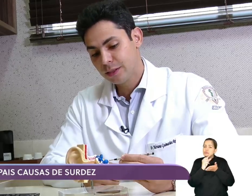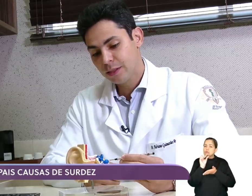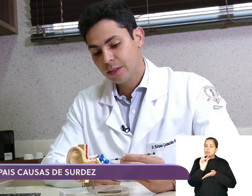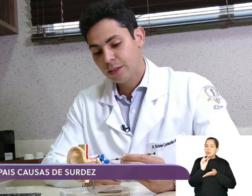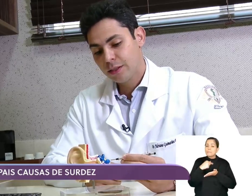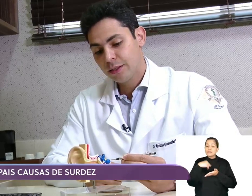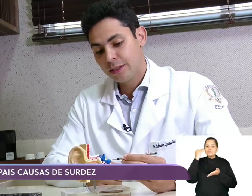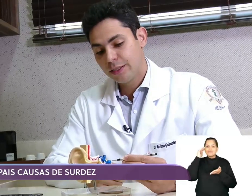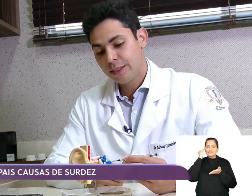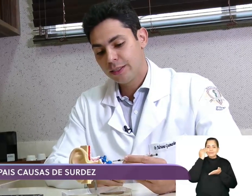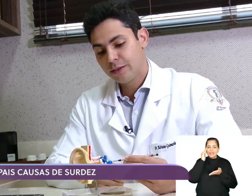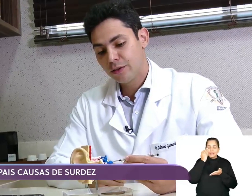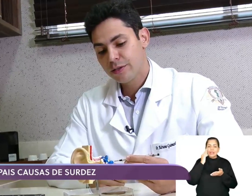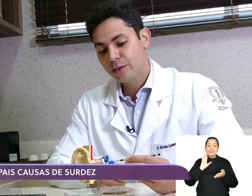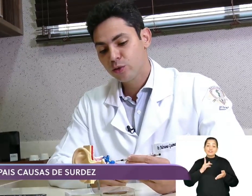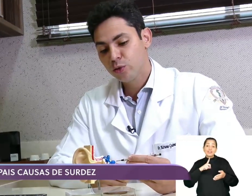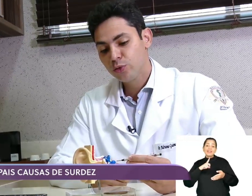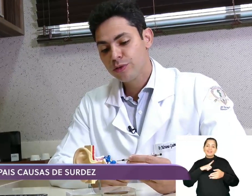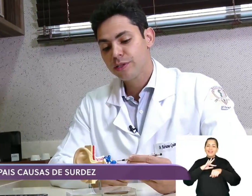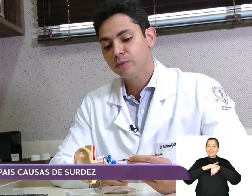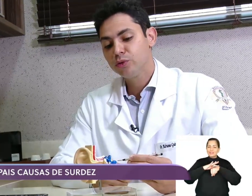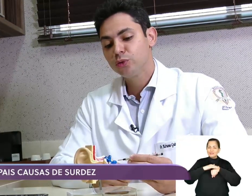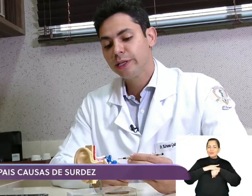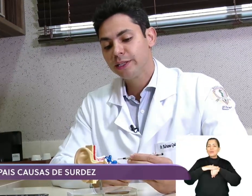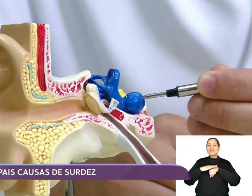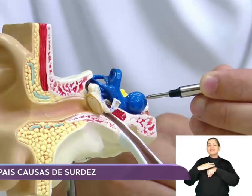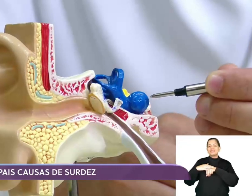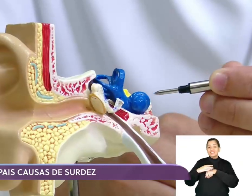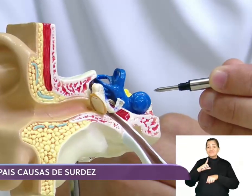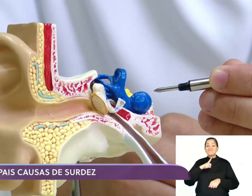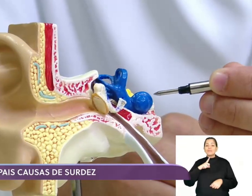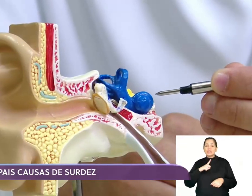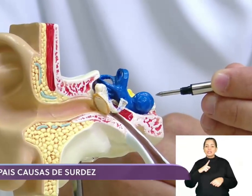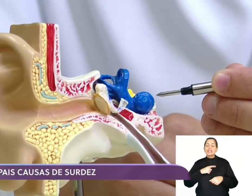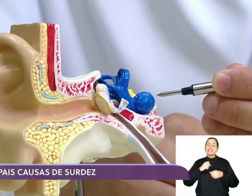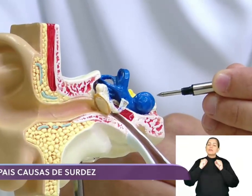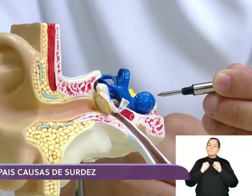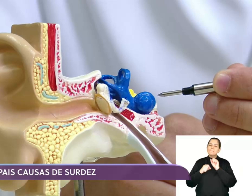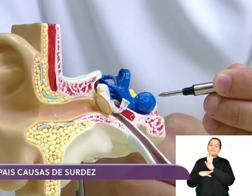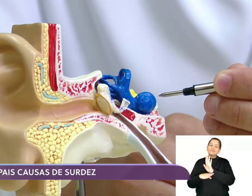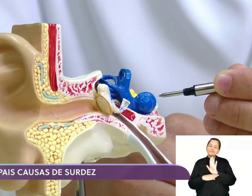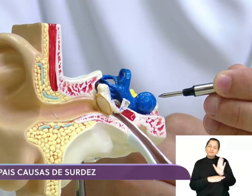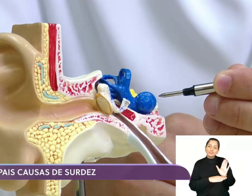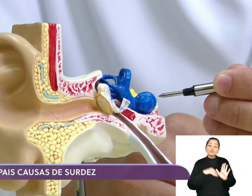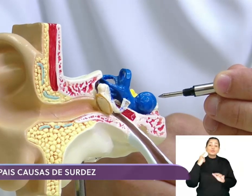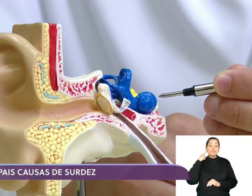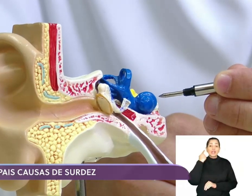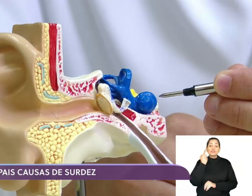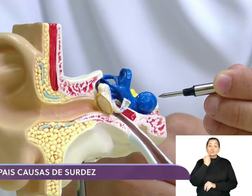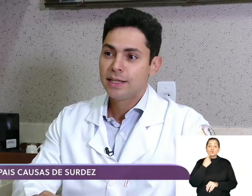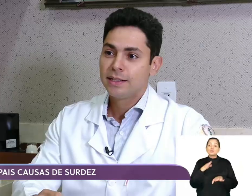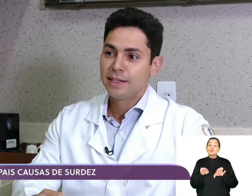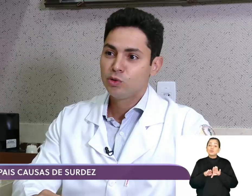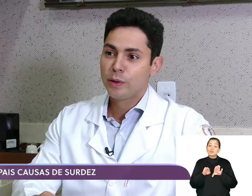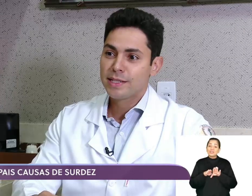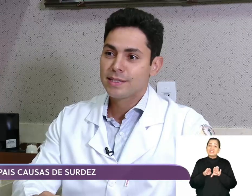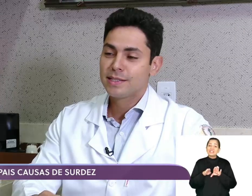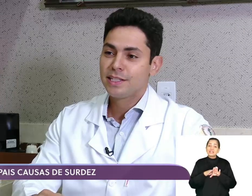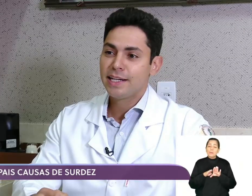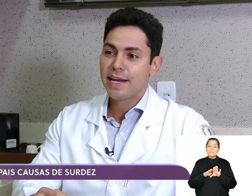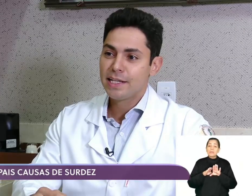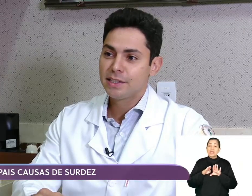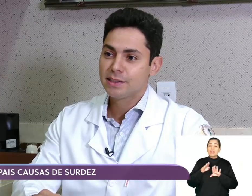coisas. Tem algumas doenças pré-existentes que contribuem para a perda auditiva. Tem